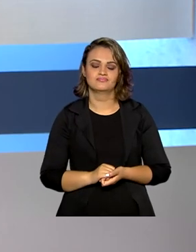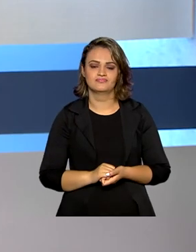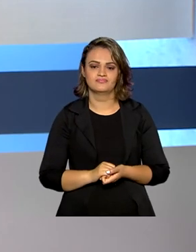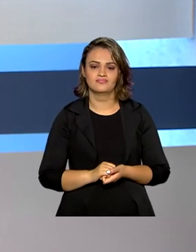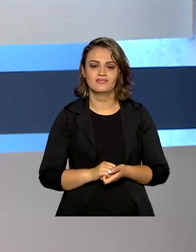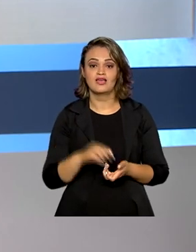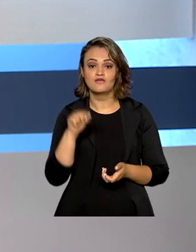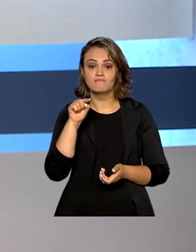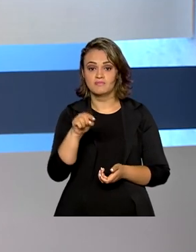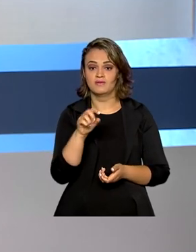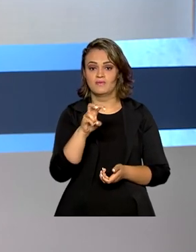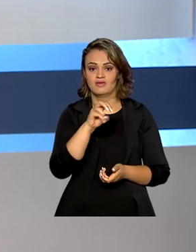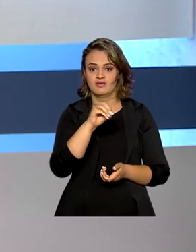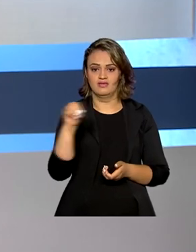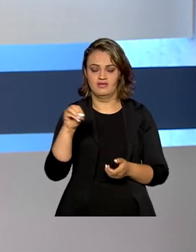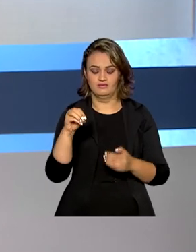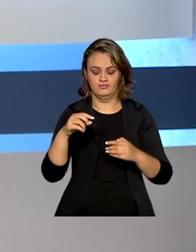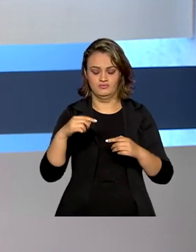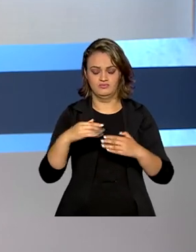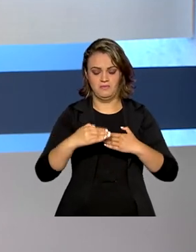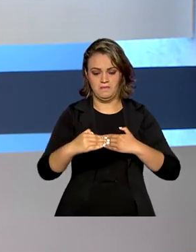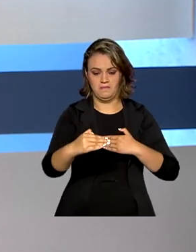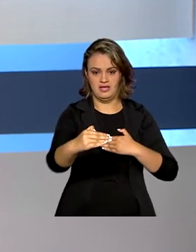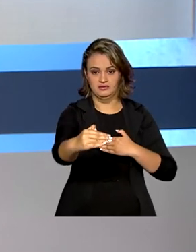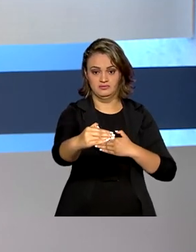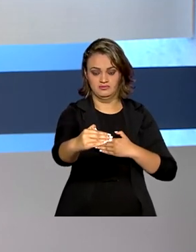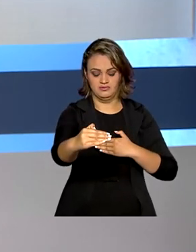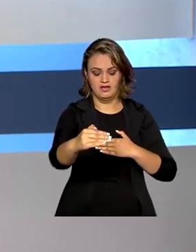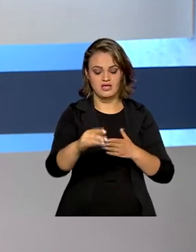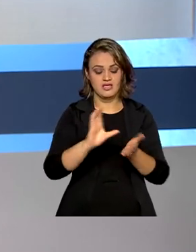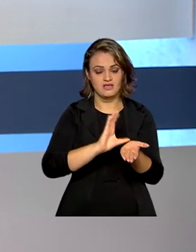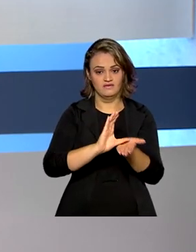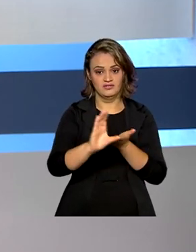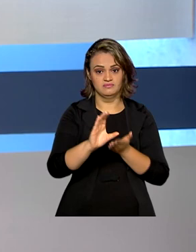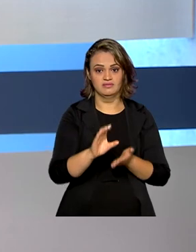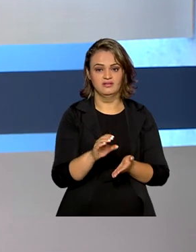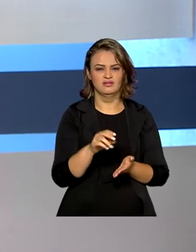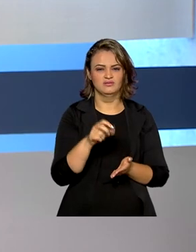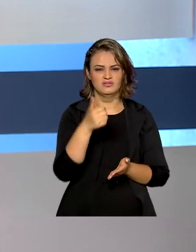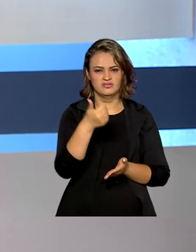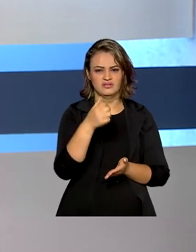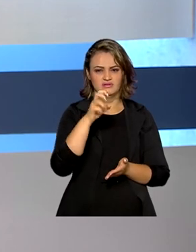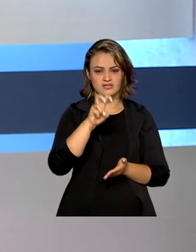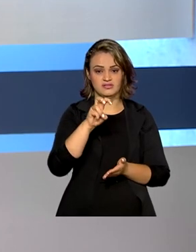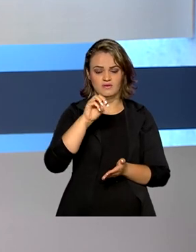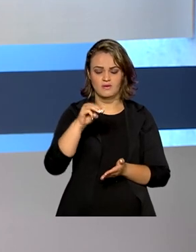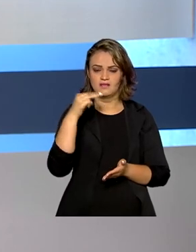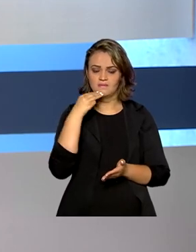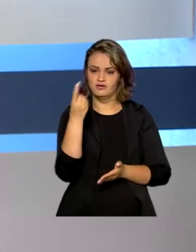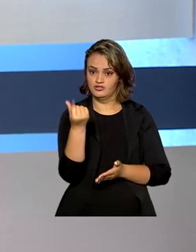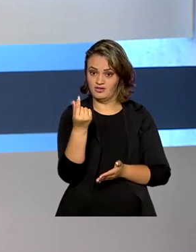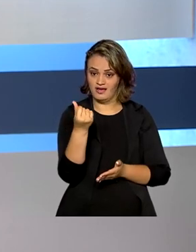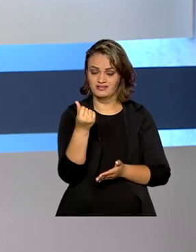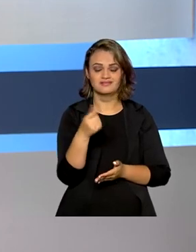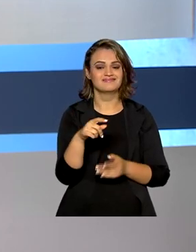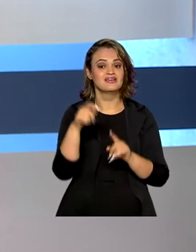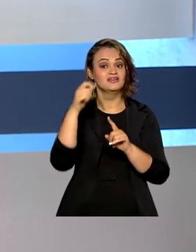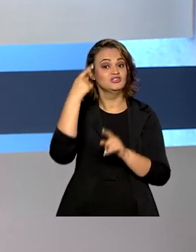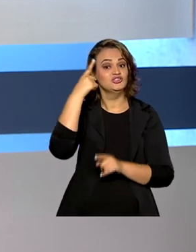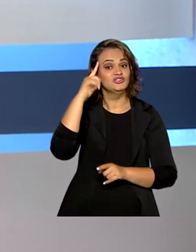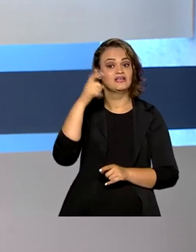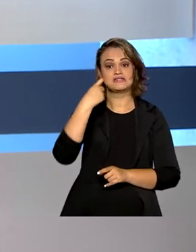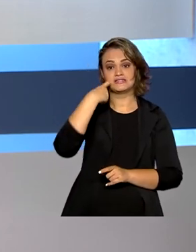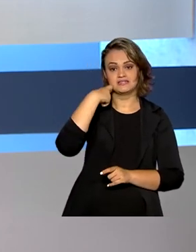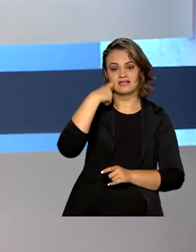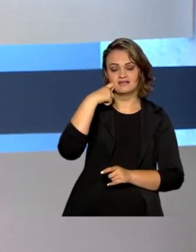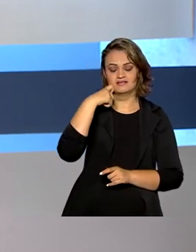Com 1.500 metros e investimento de mais de 150 milhões de reais, foi inaugurada na última sexta-feira pelo presidente